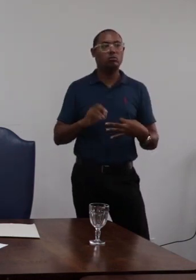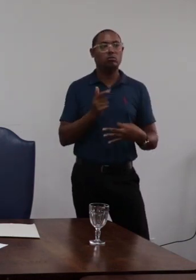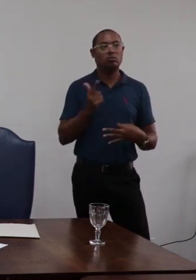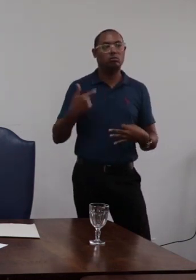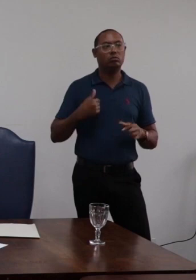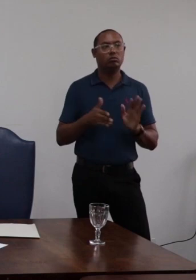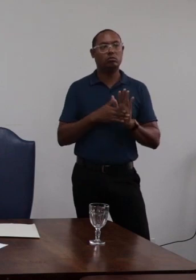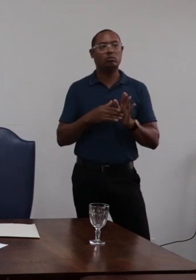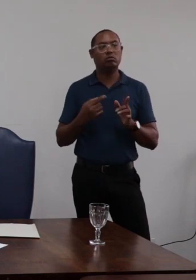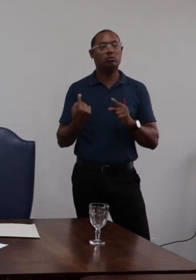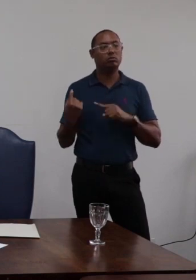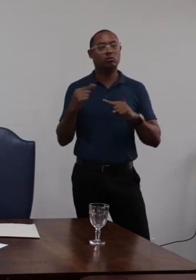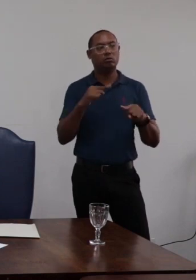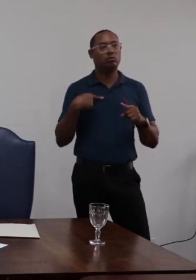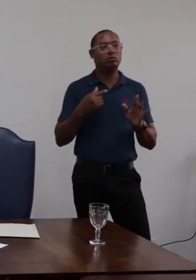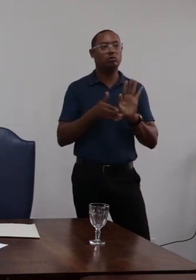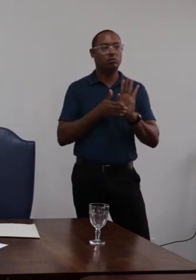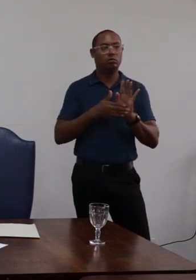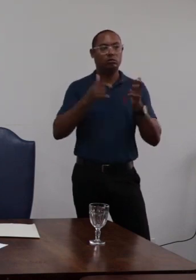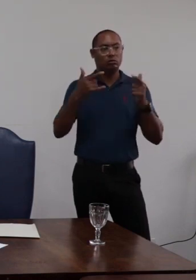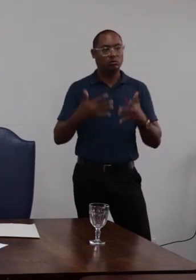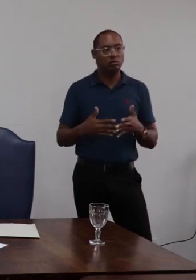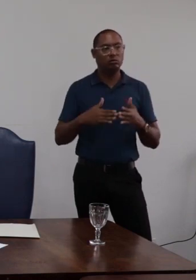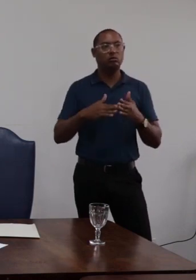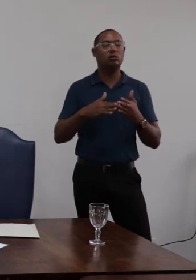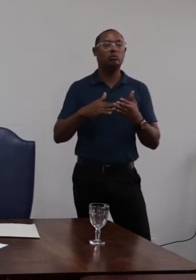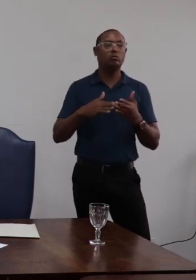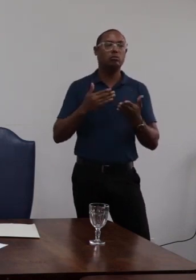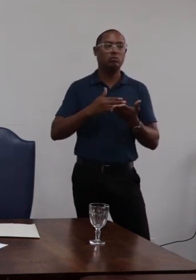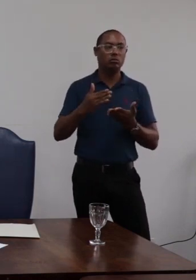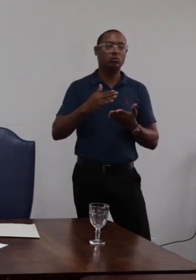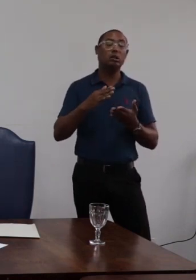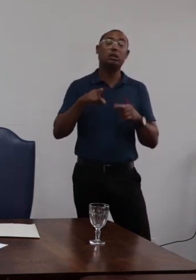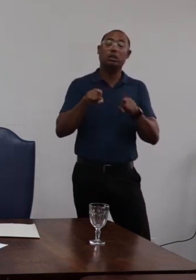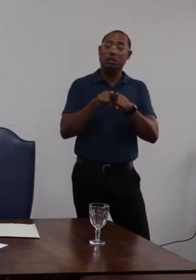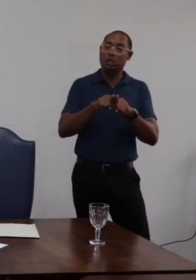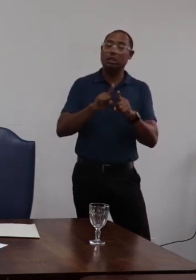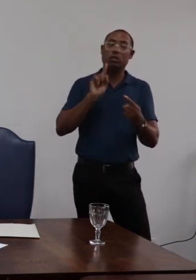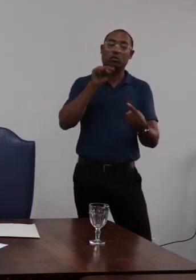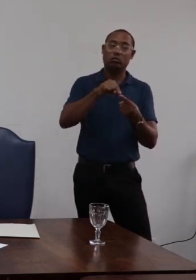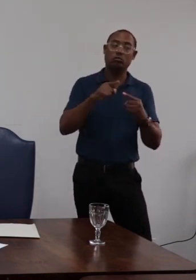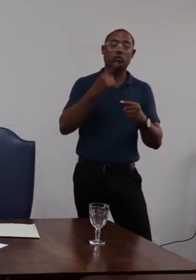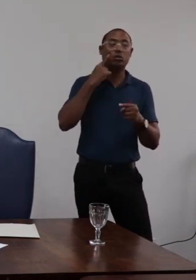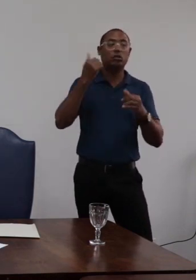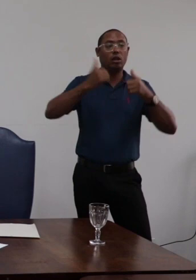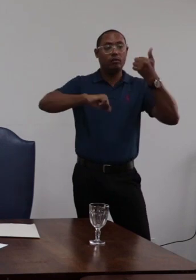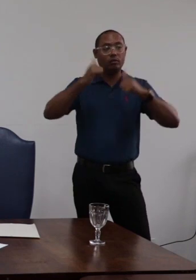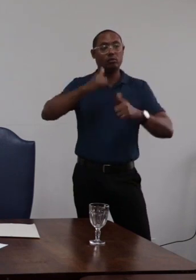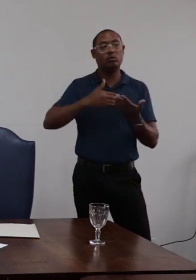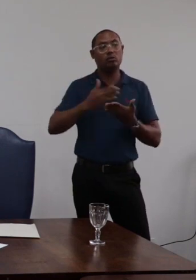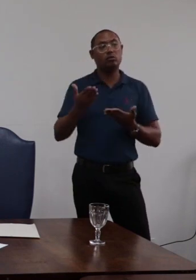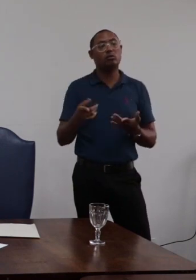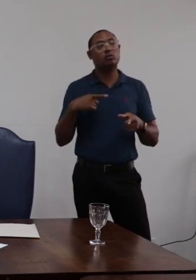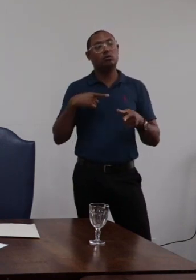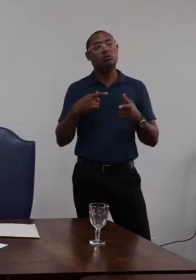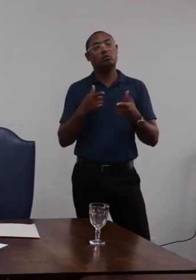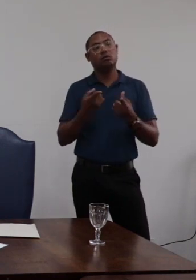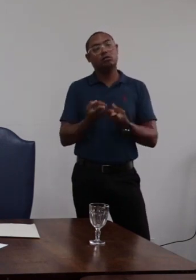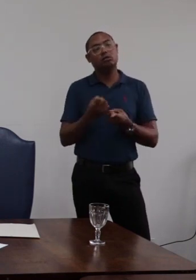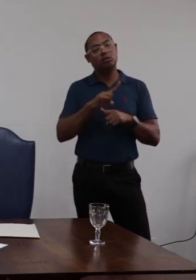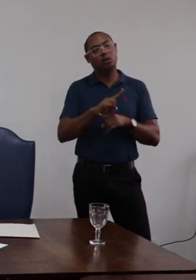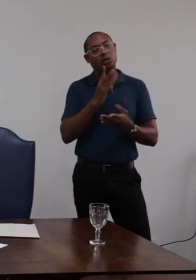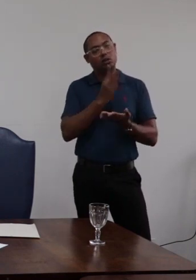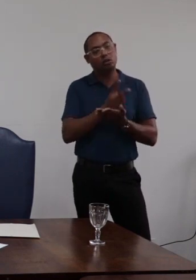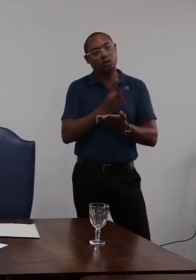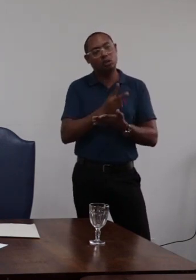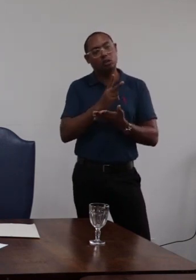não está em contrariedade às provas produzidas nos autos que pelo fato objeto da apuração encontra adequação típica